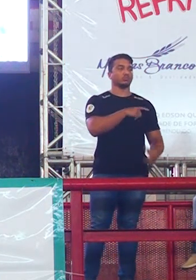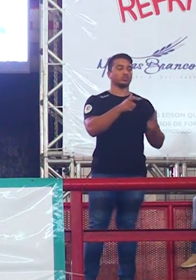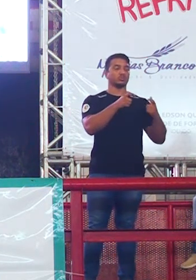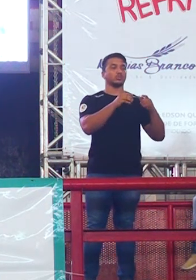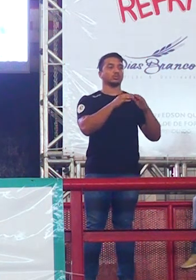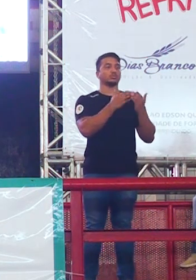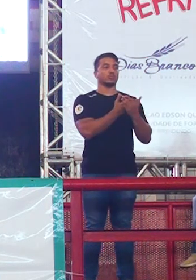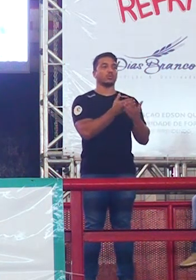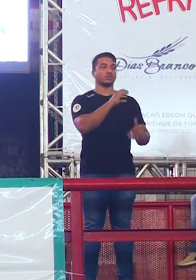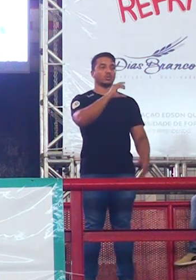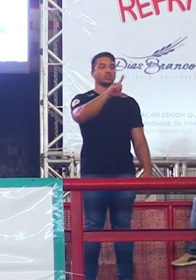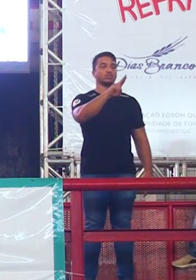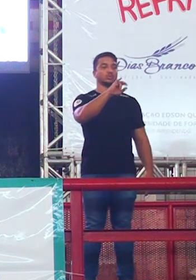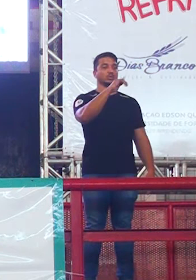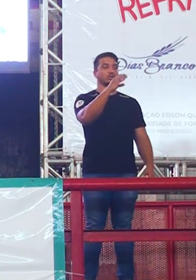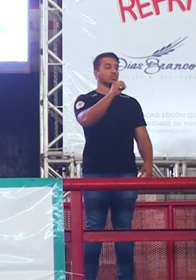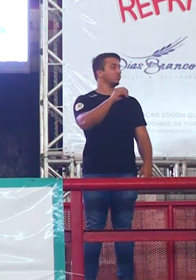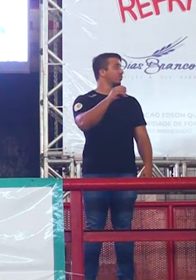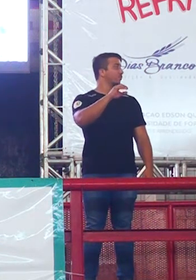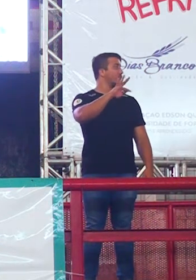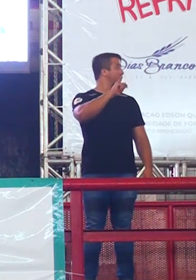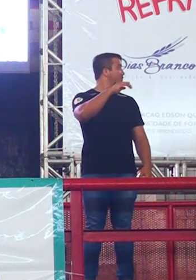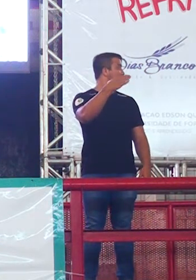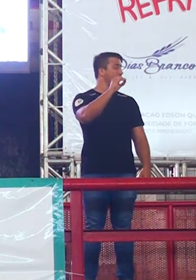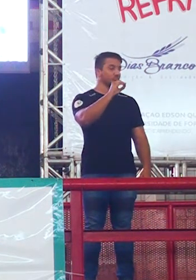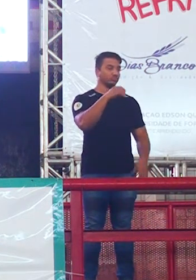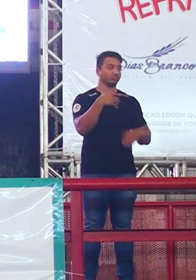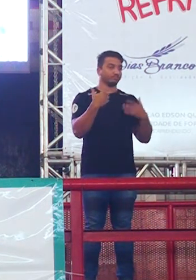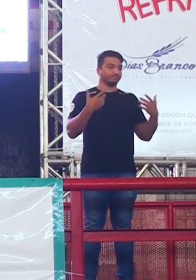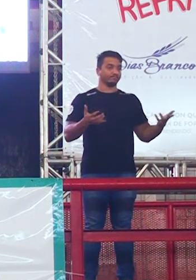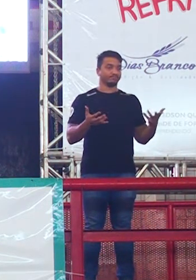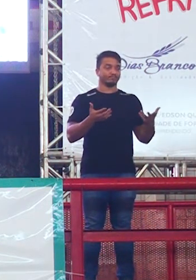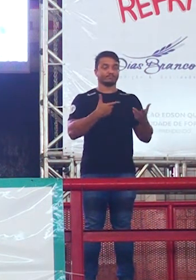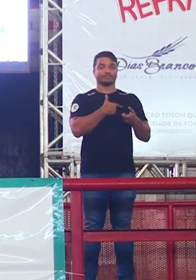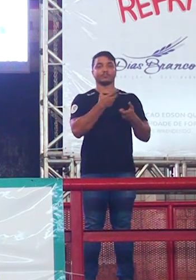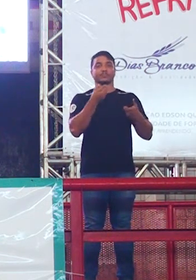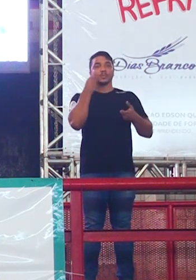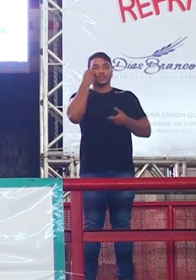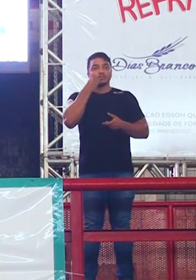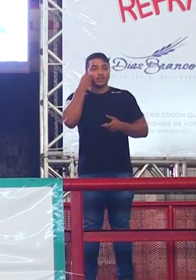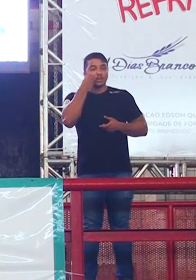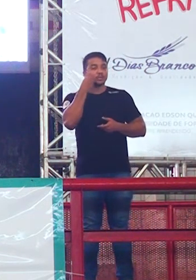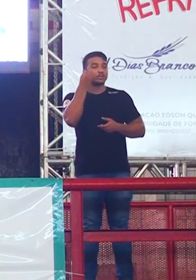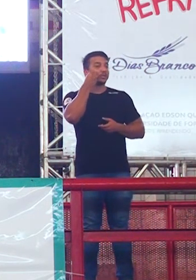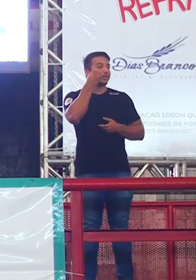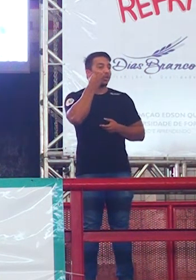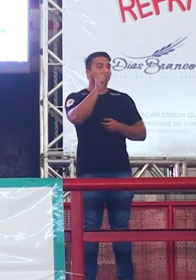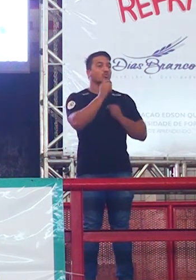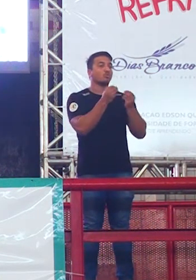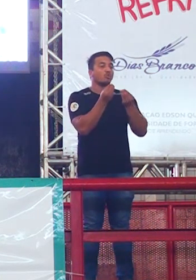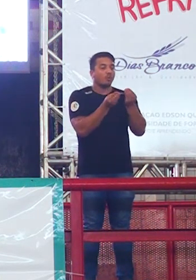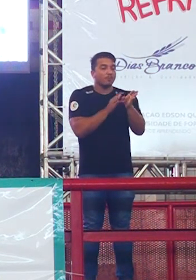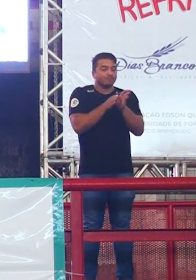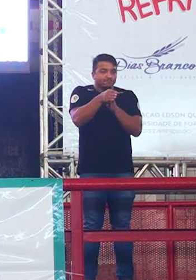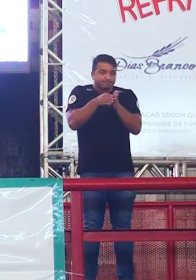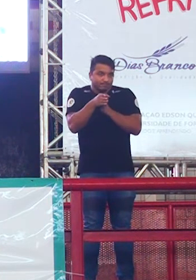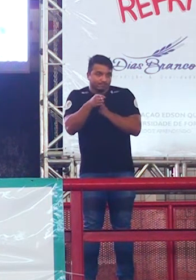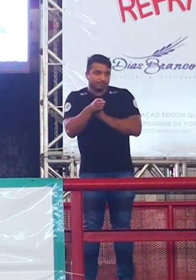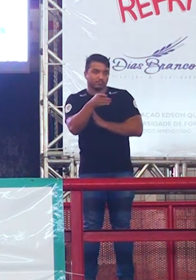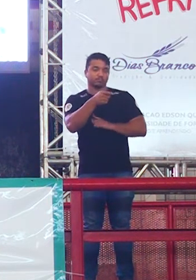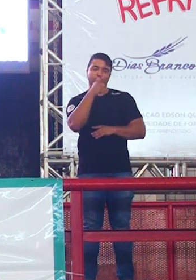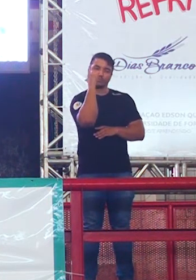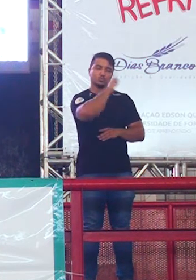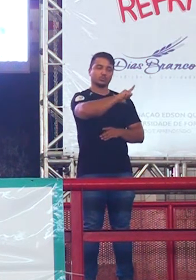bagagem vai ser legal, a experiência, para tentar dar todas as diretrizes, para que você possa se